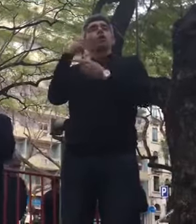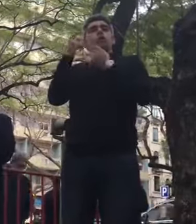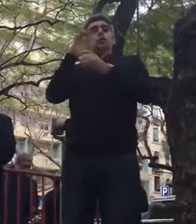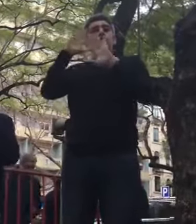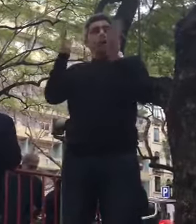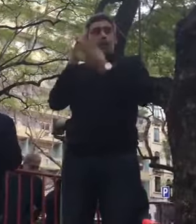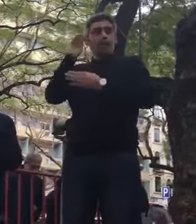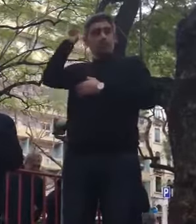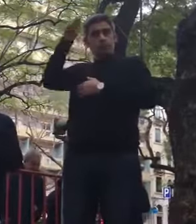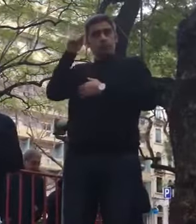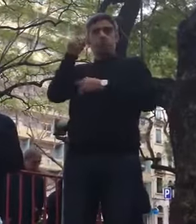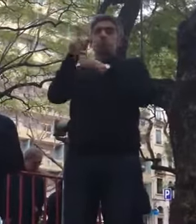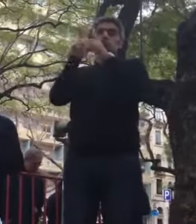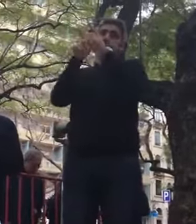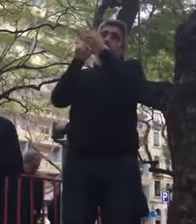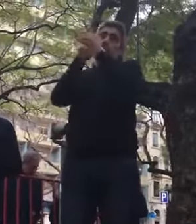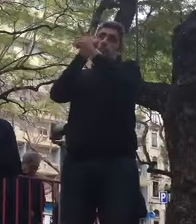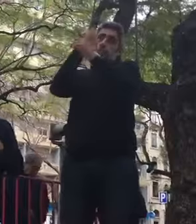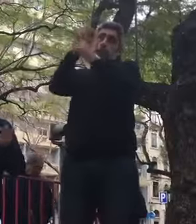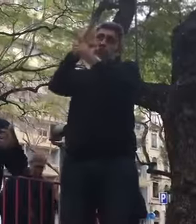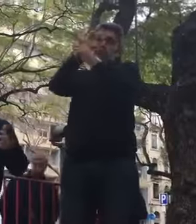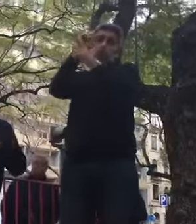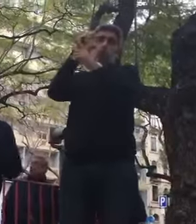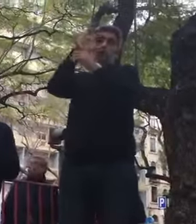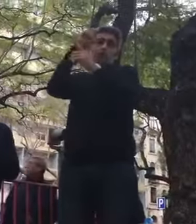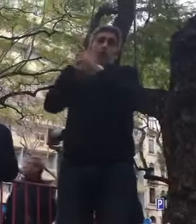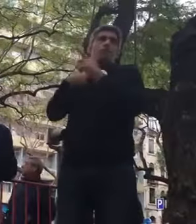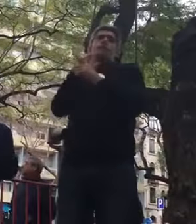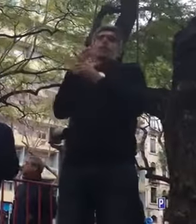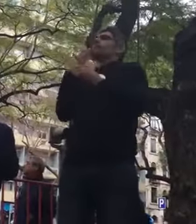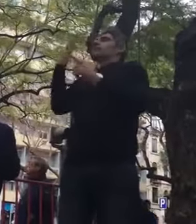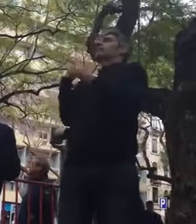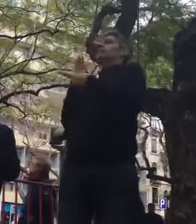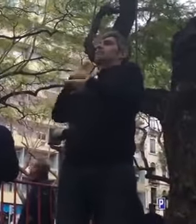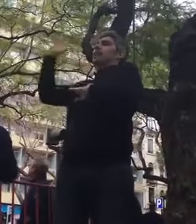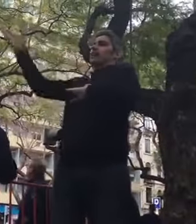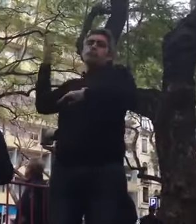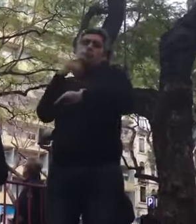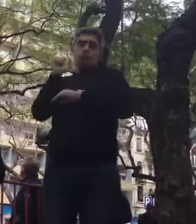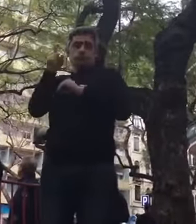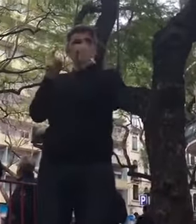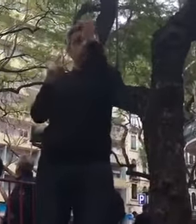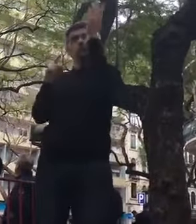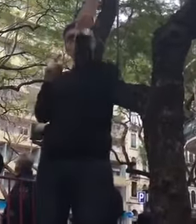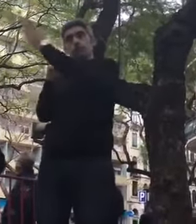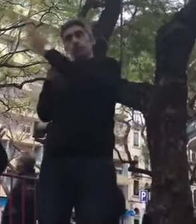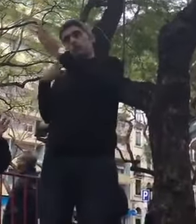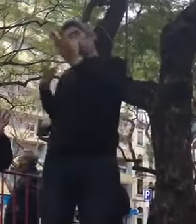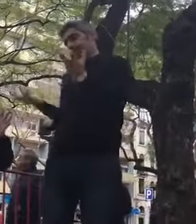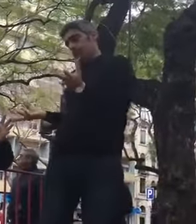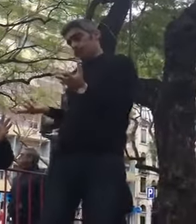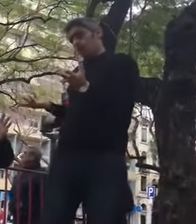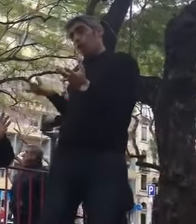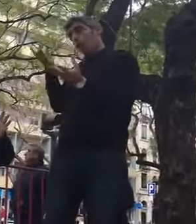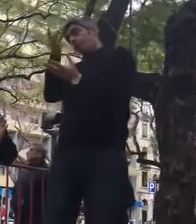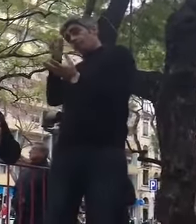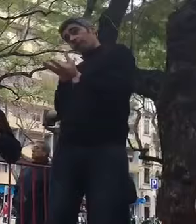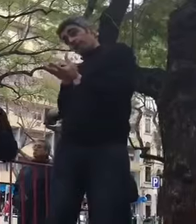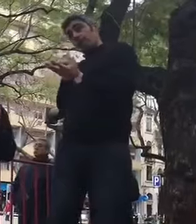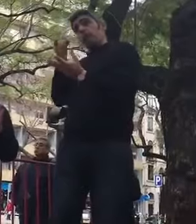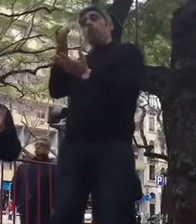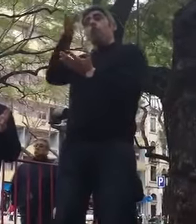ser feita pelo Ministro, Governo, portanto, nesse caso, o Ministério, será acompanhado das duas posições.